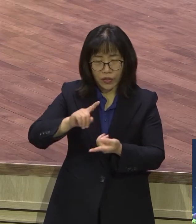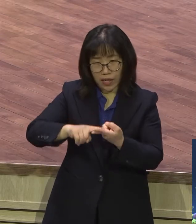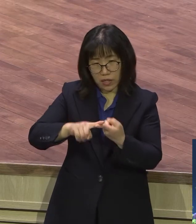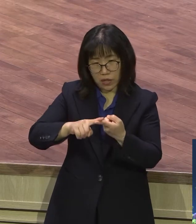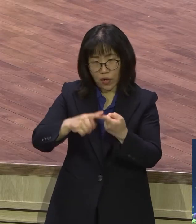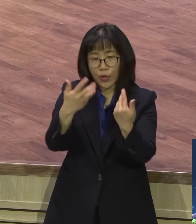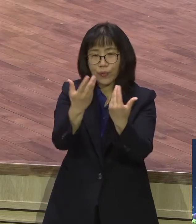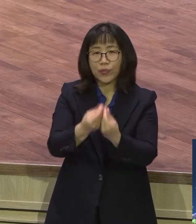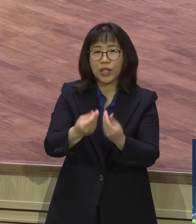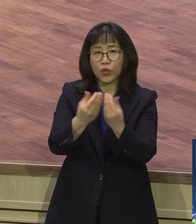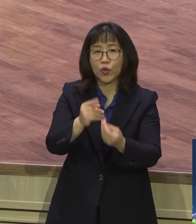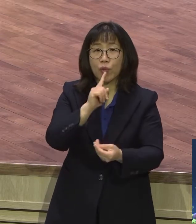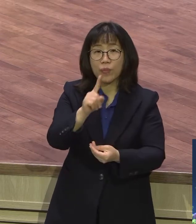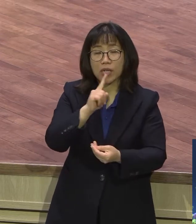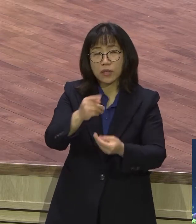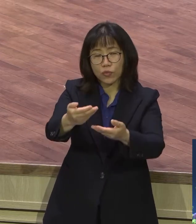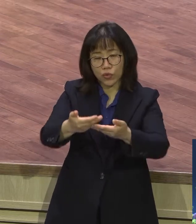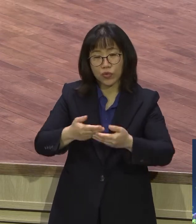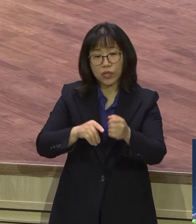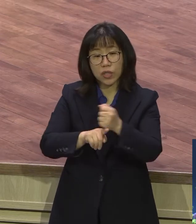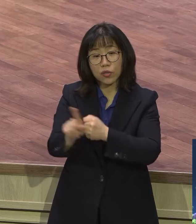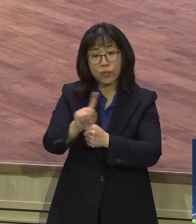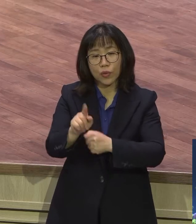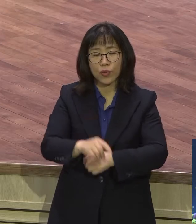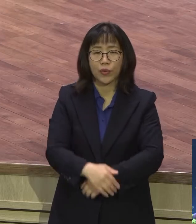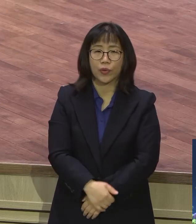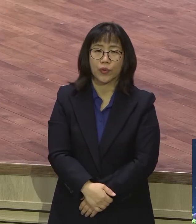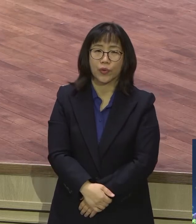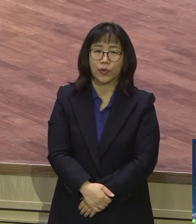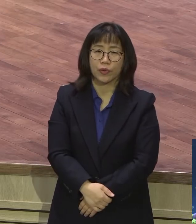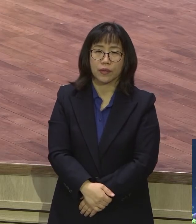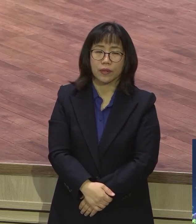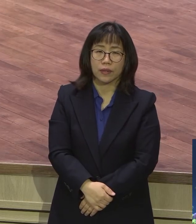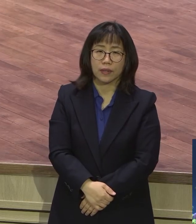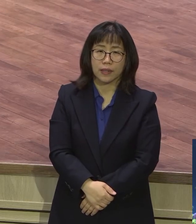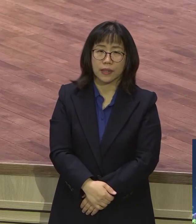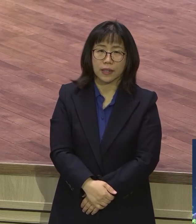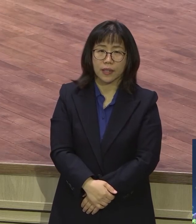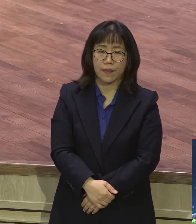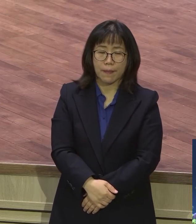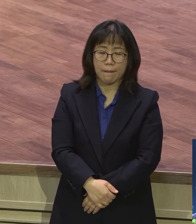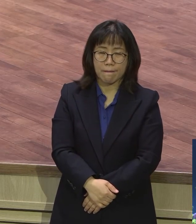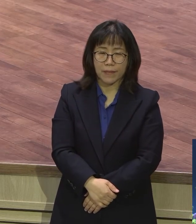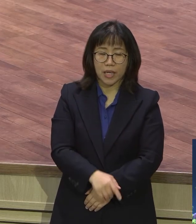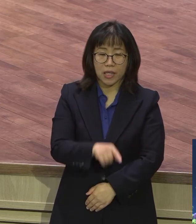지키라고 하셨느냐 여기에 아주 중요한 영적 의미가 담겨져 있습니다